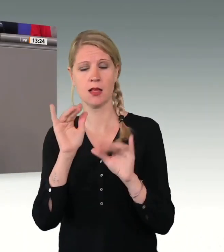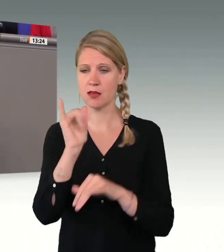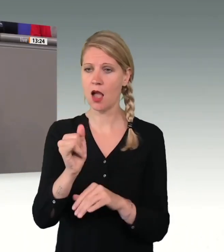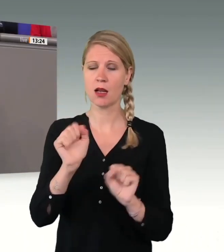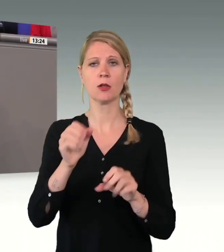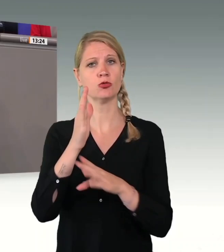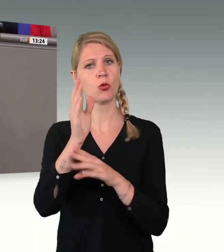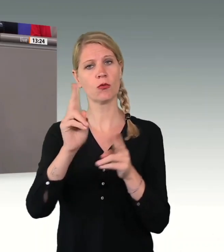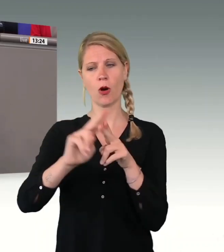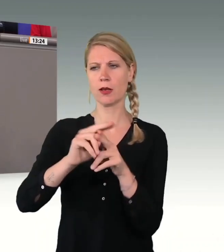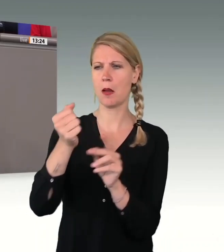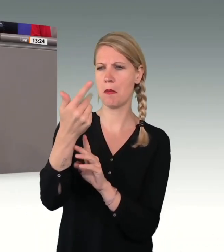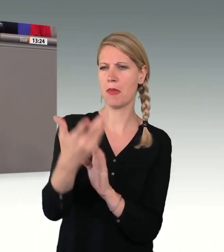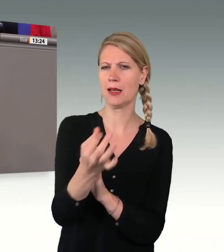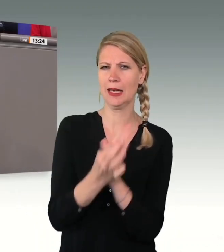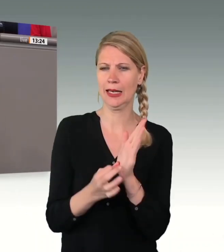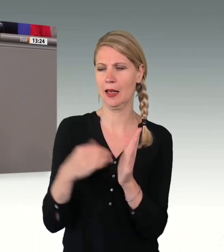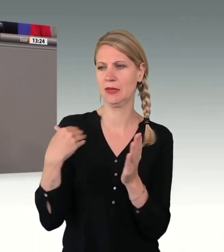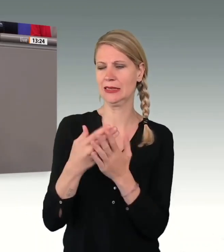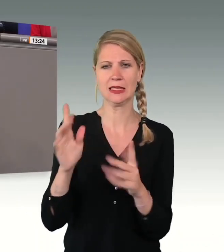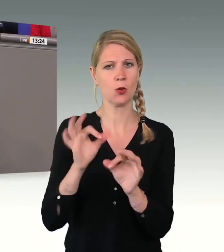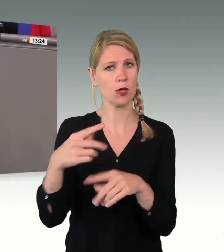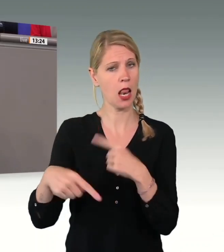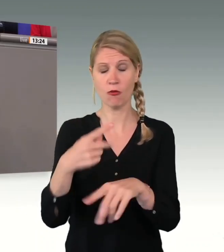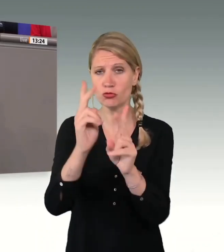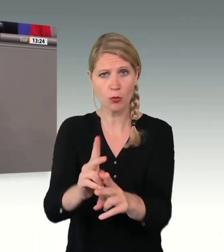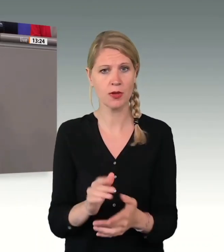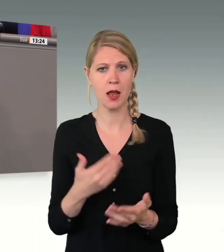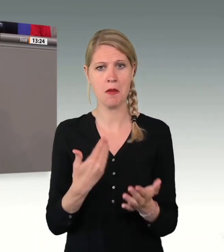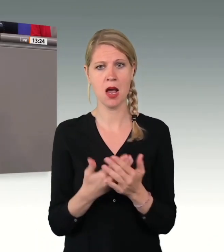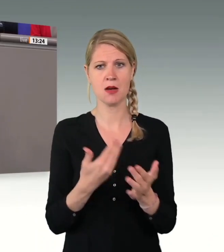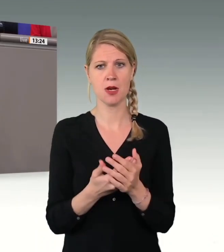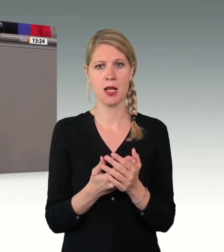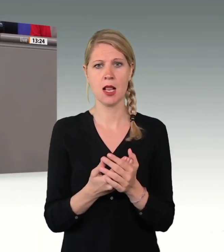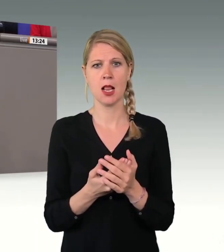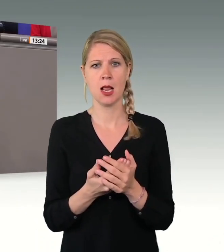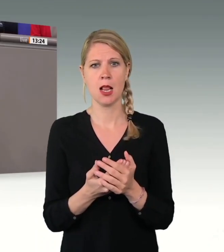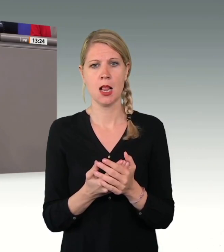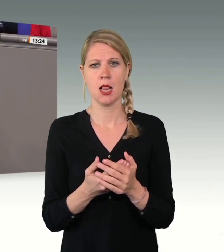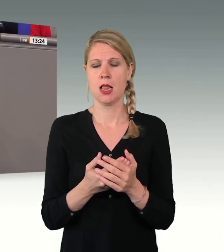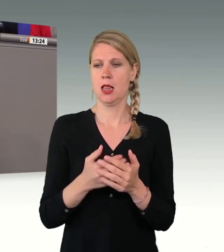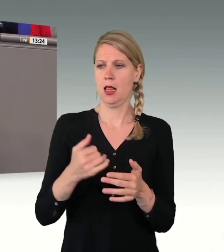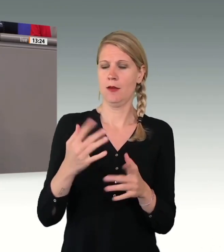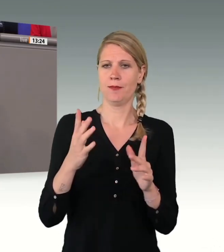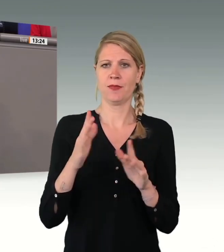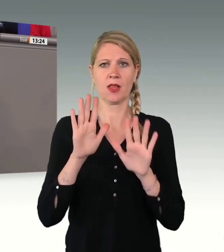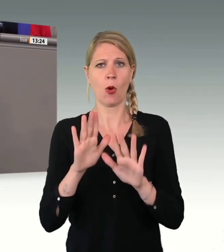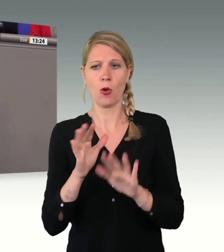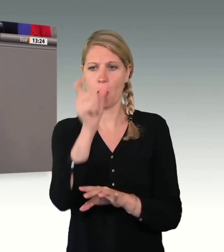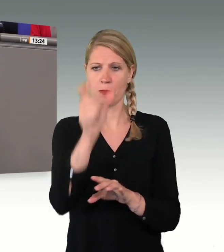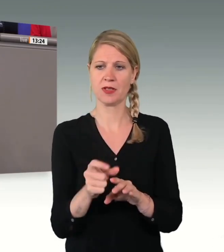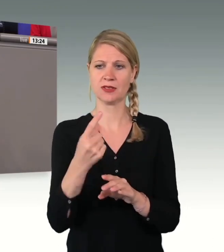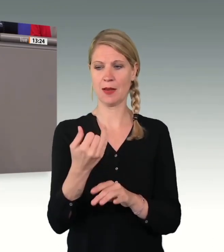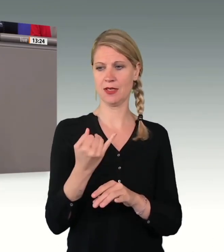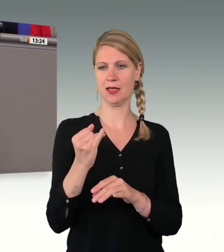Zukunft auch Dinge, die nicht richtig waren. Zum Beispiel die Duldung für Personen mit ungeklärter Identität, bekannt als Duldung Leid. Weil wir